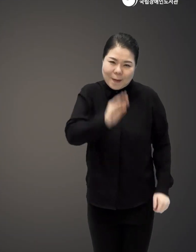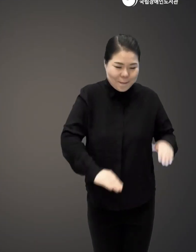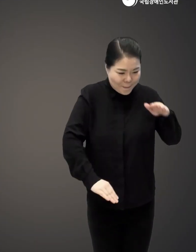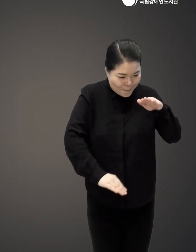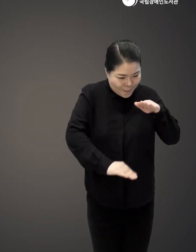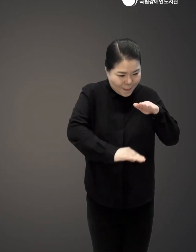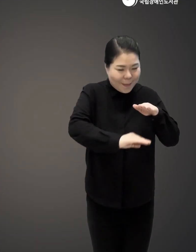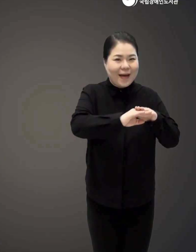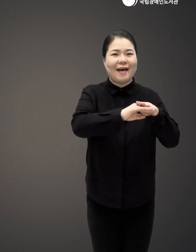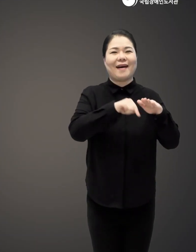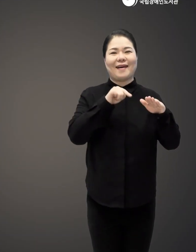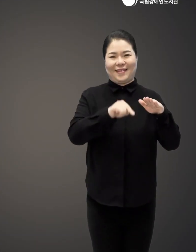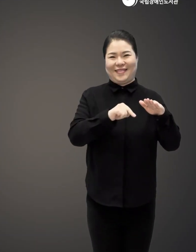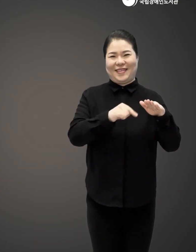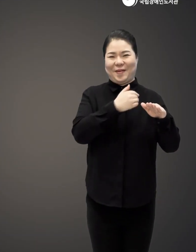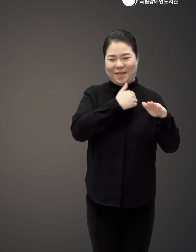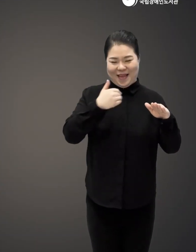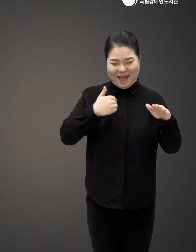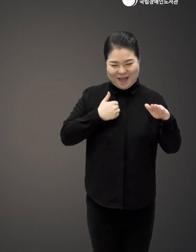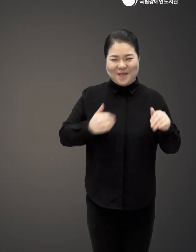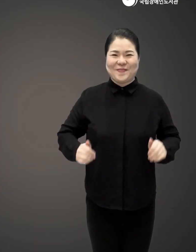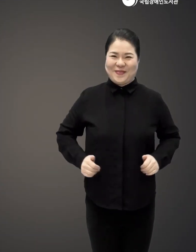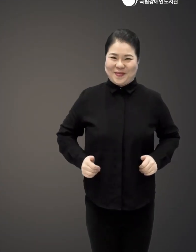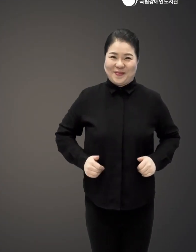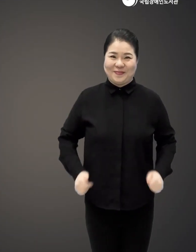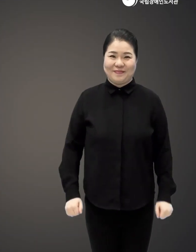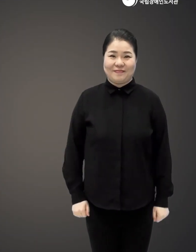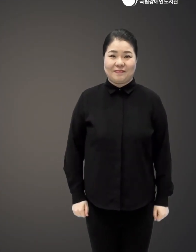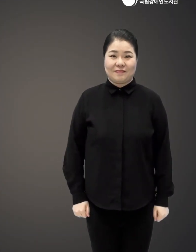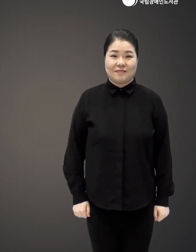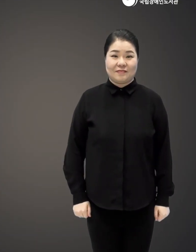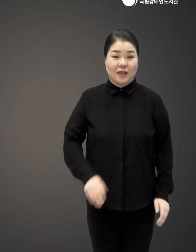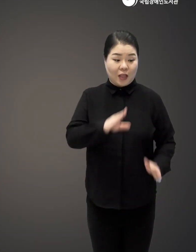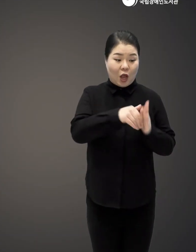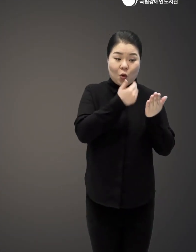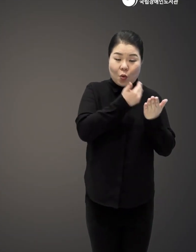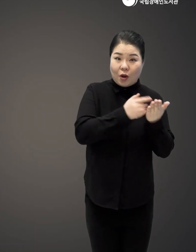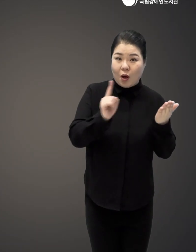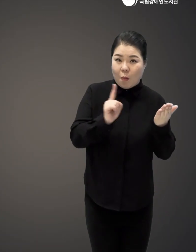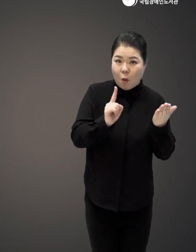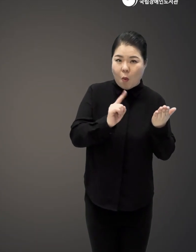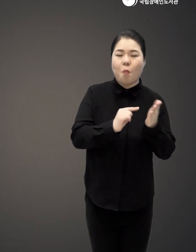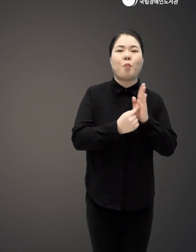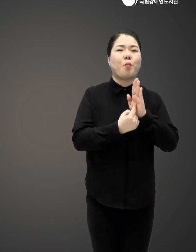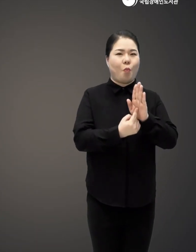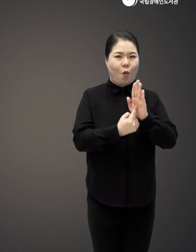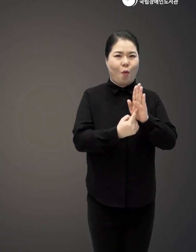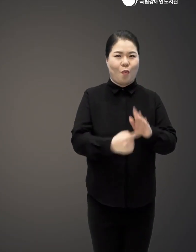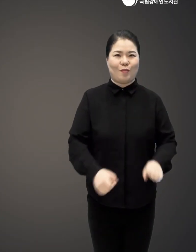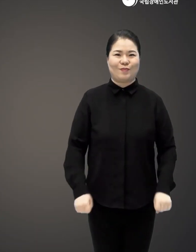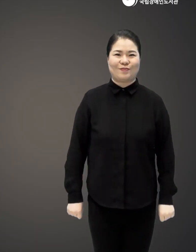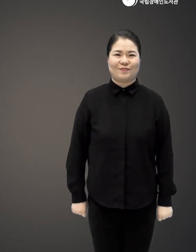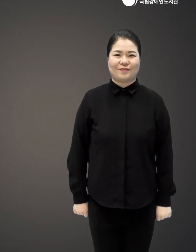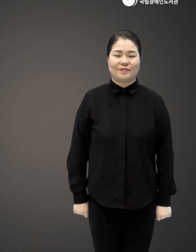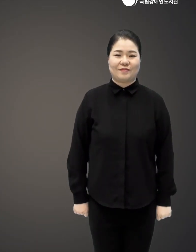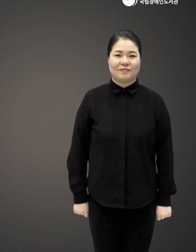넣는 충족시키는 과정이 필요한데요 거기에 있어서 중요한 것은 바로 표현입니다